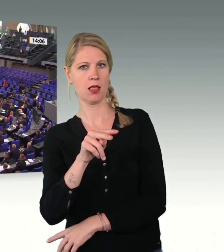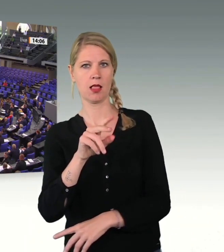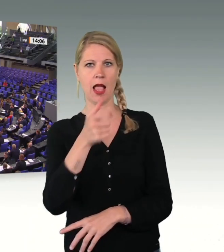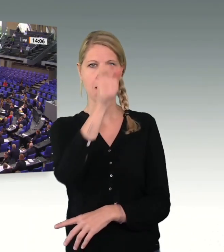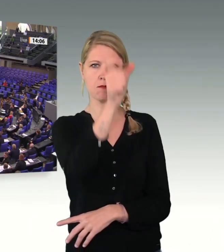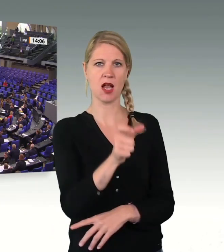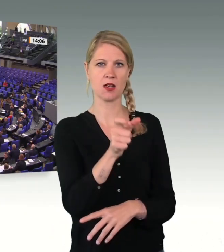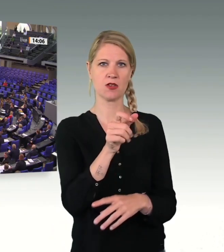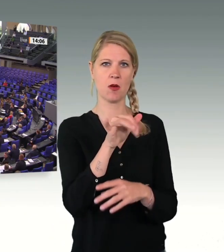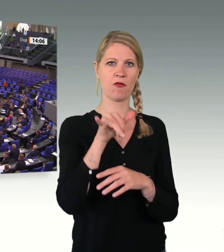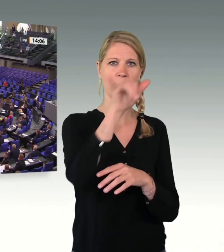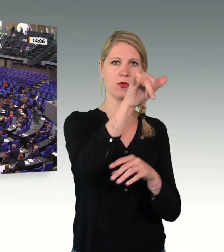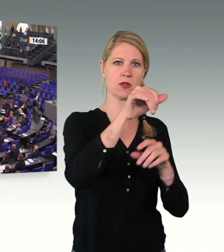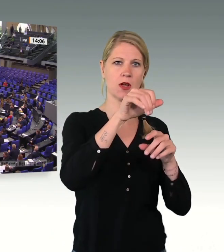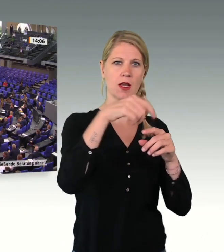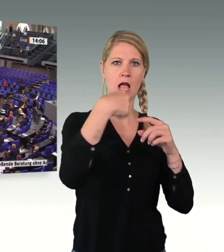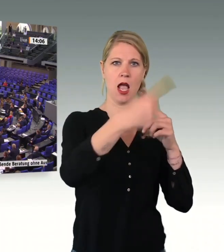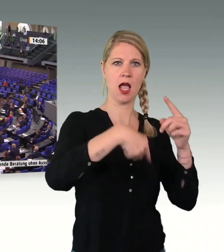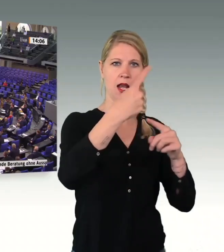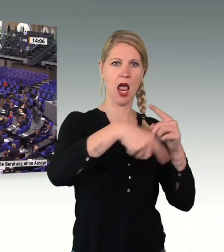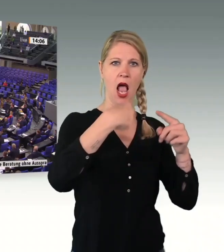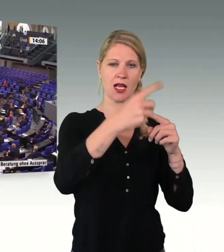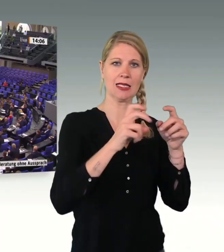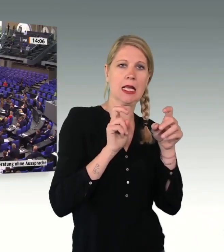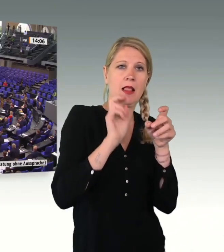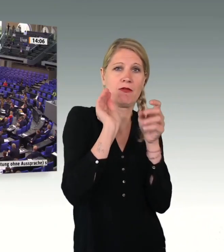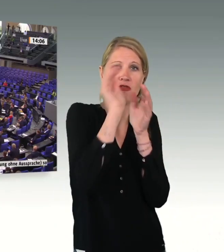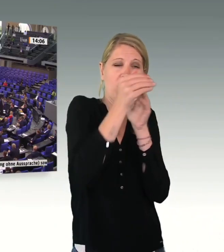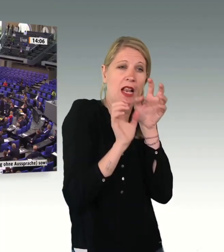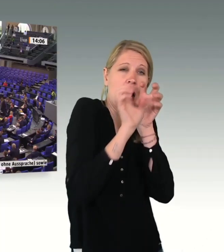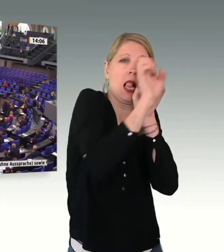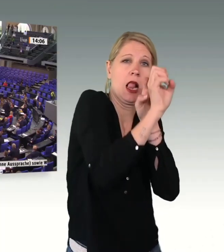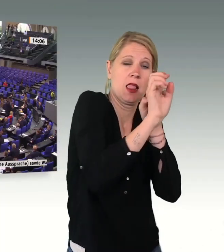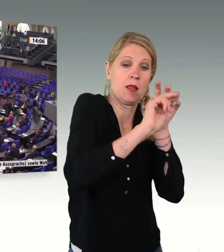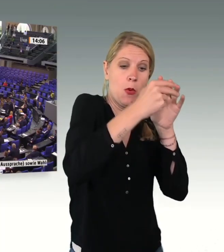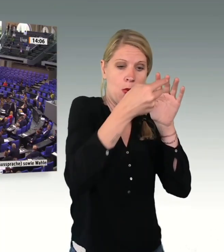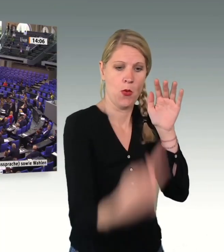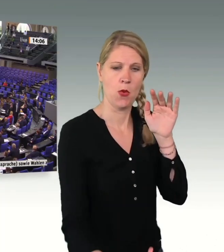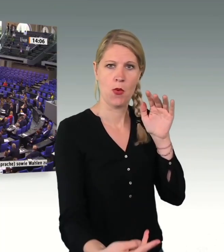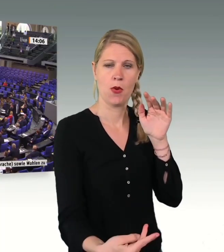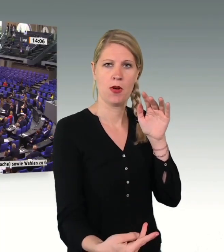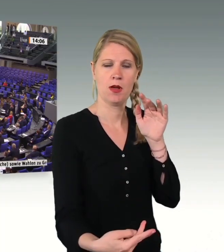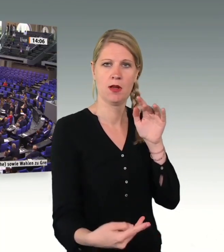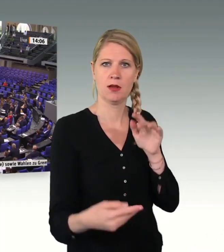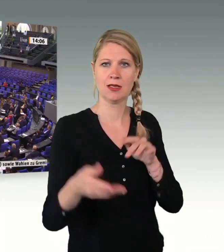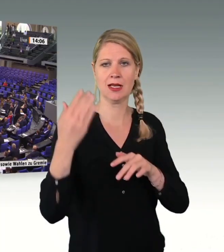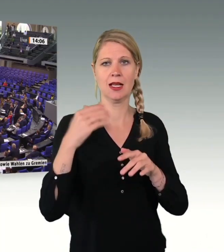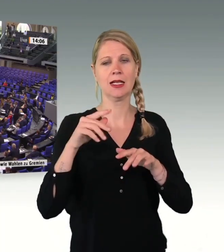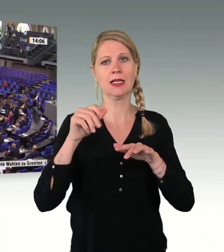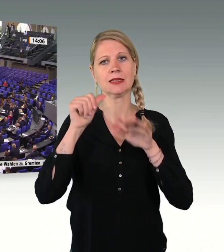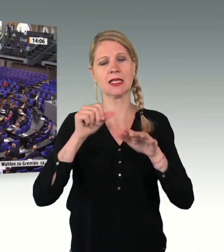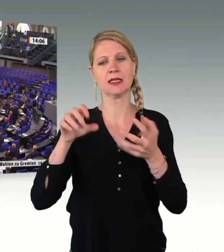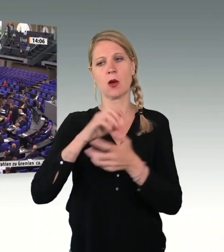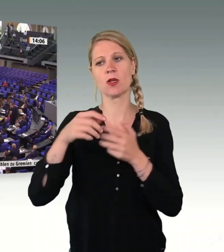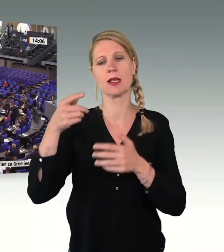gefallen ist, weil er dort in aller Verzweiflung Schutz gesucht hat. Das war in den Tagen nach dem 16. August letzten Jahres. Am 10.